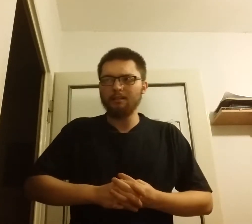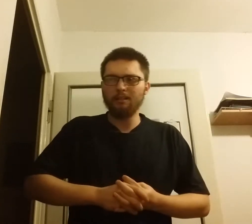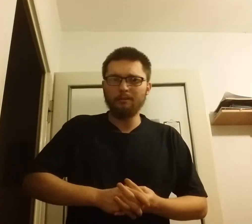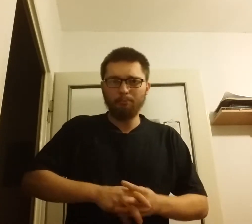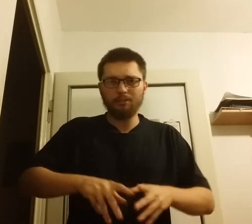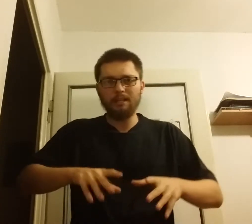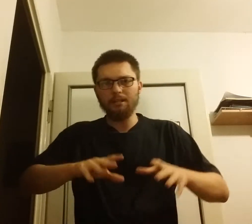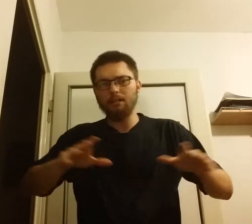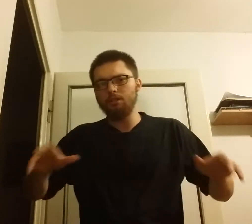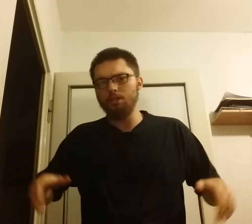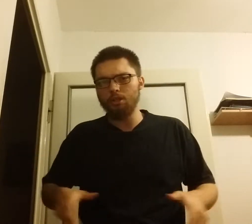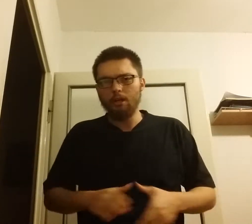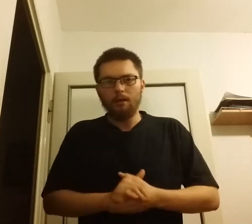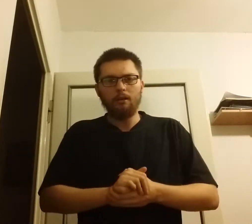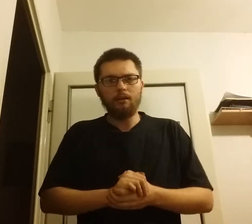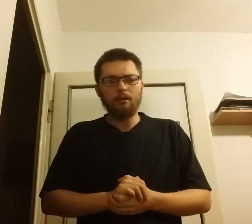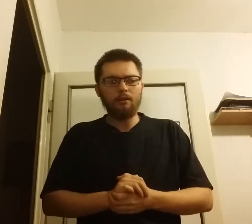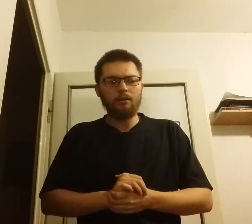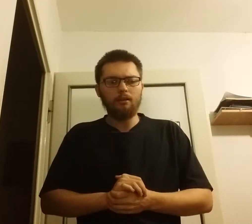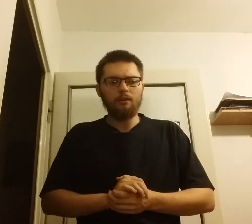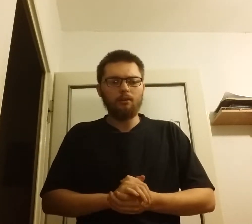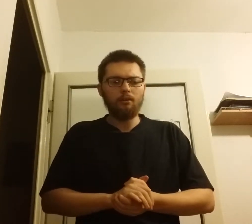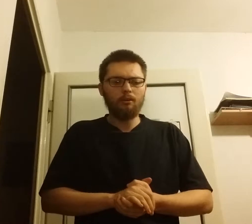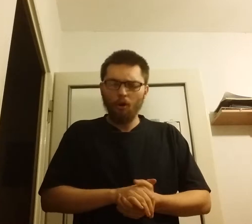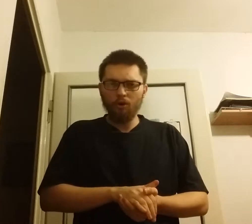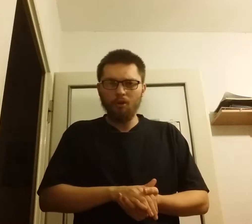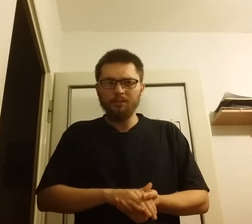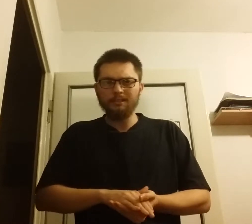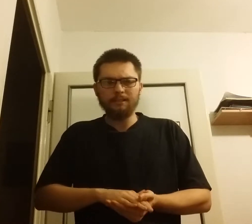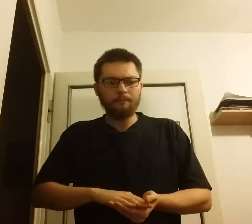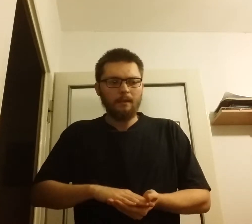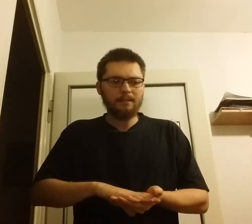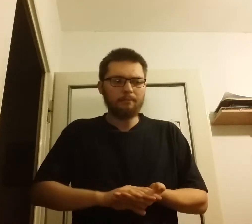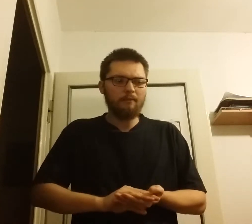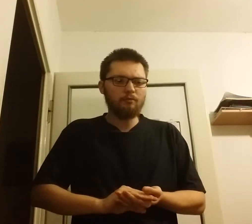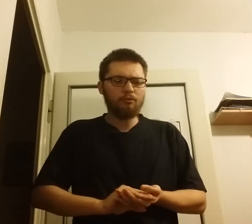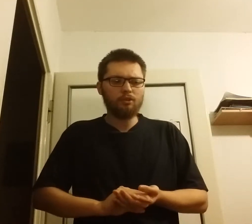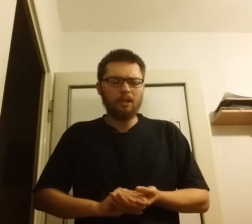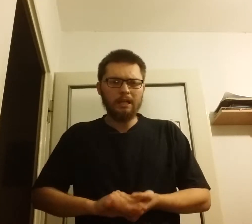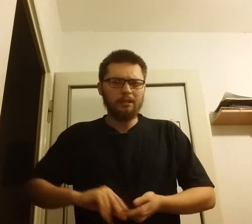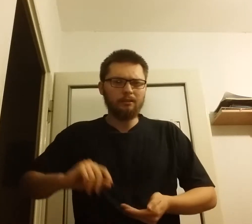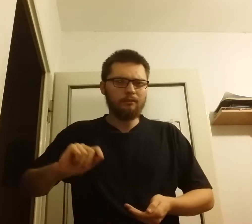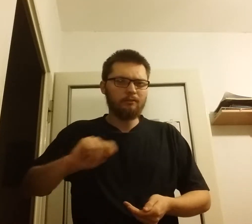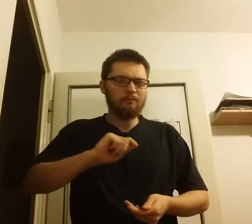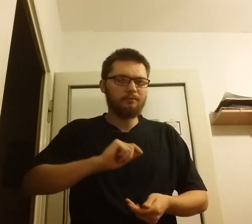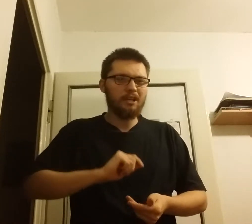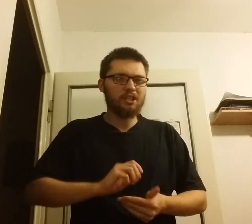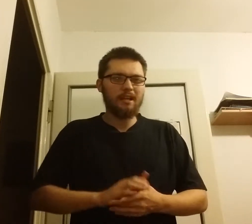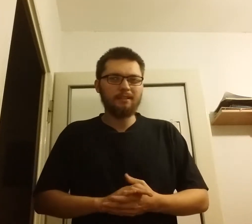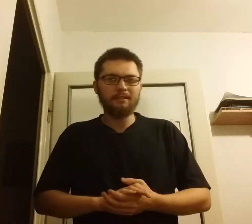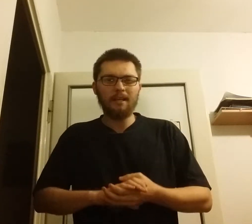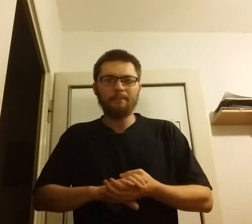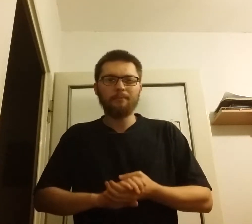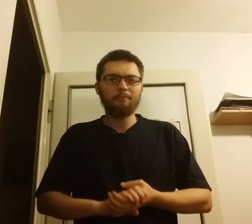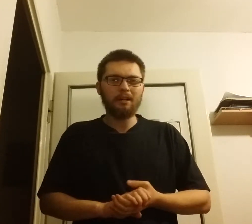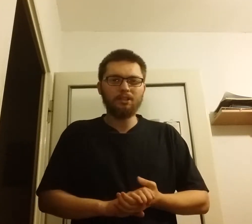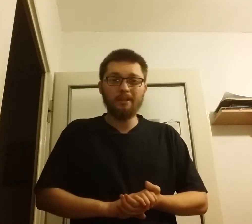Poznania i okolic sprawiło, że w nasze ręce praktycznie